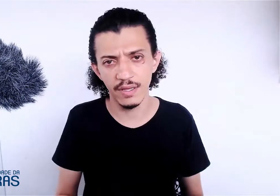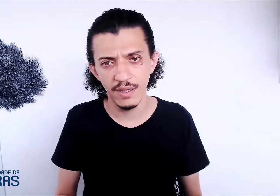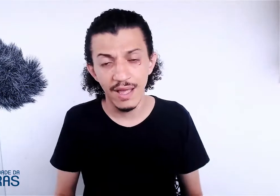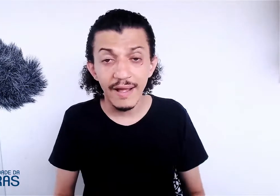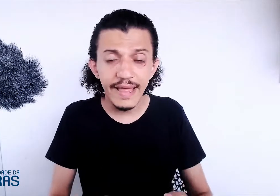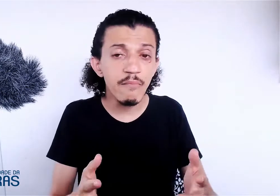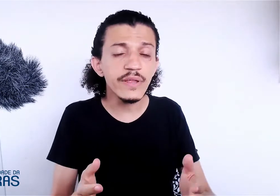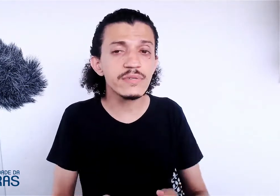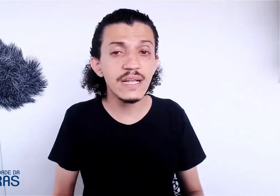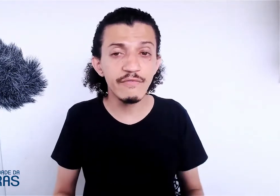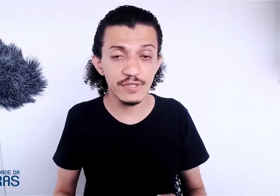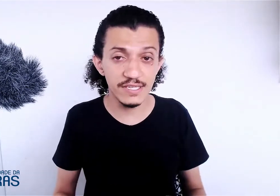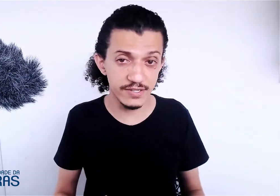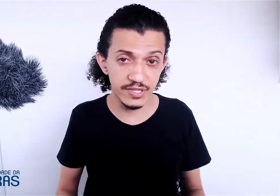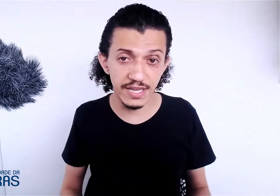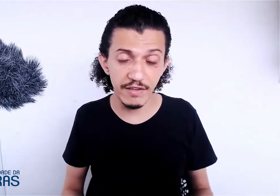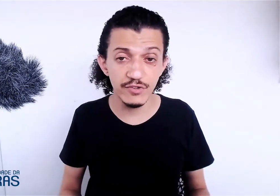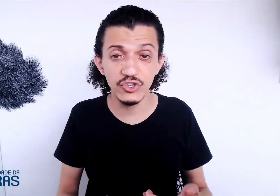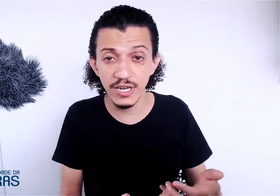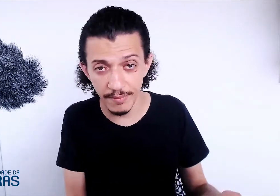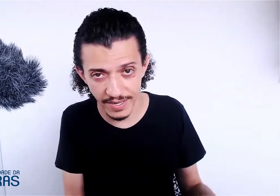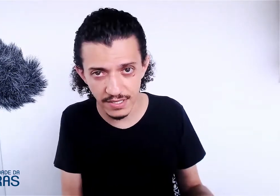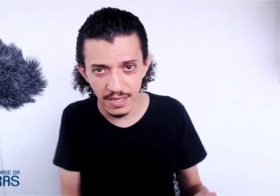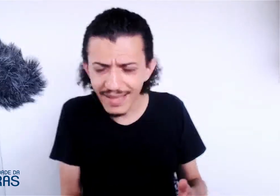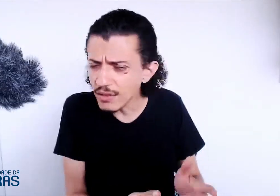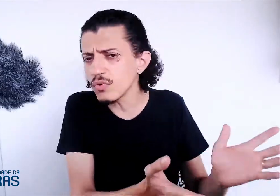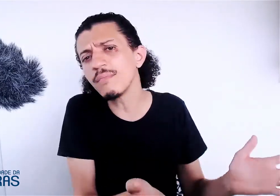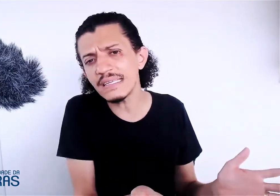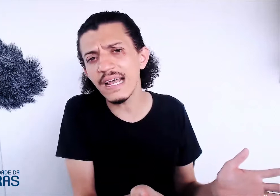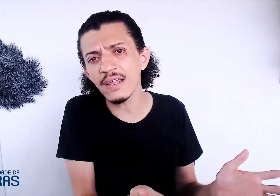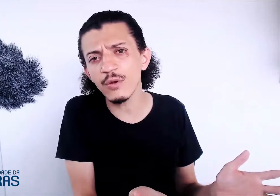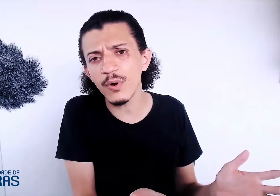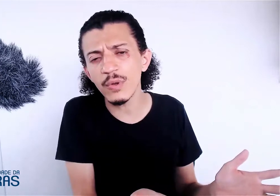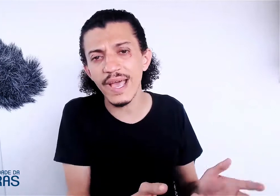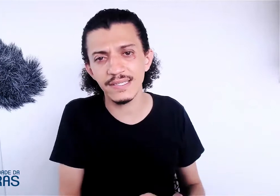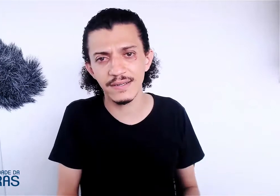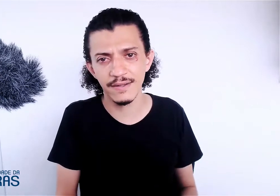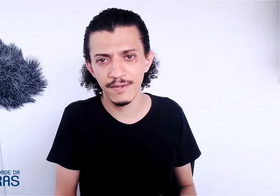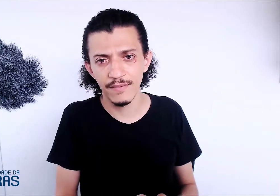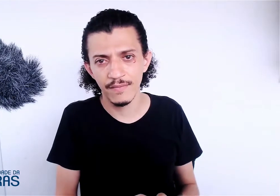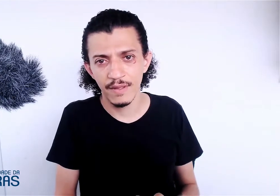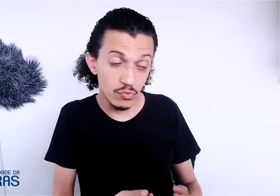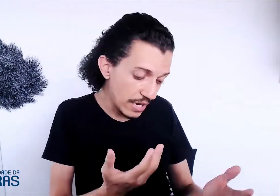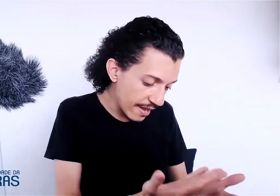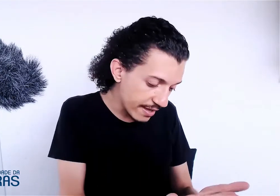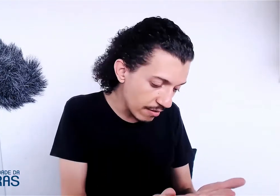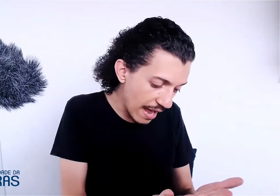Até muitos livros que se dizem livros de Libras, está tudo baseado no português. Tu lê aquilo lá,